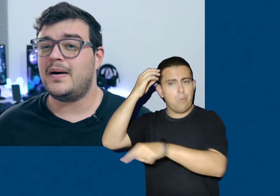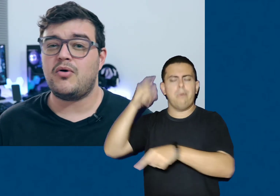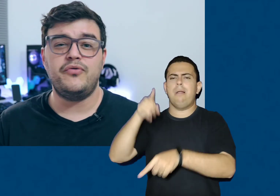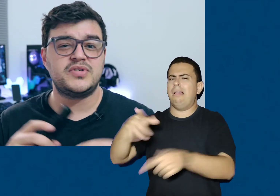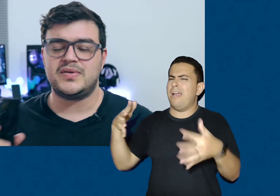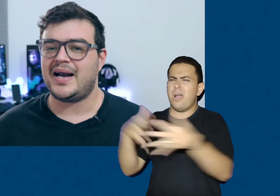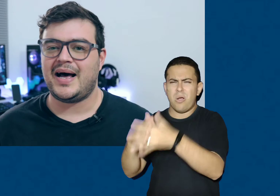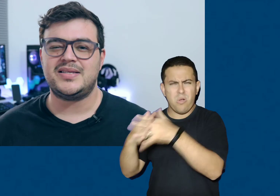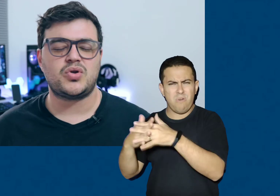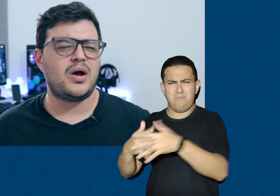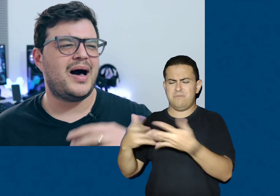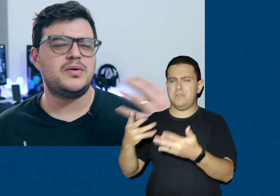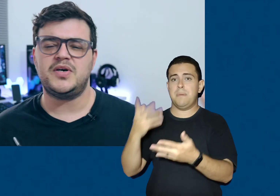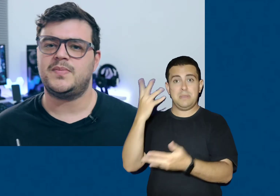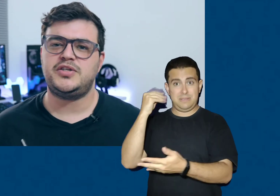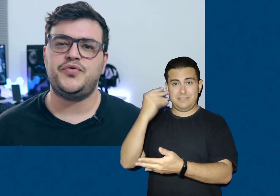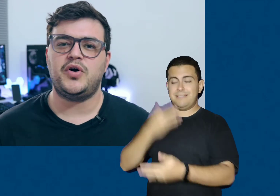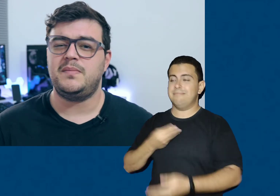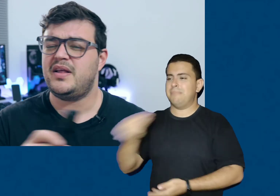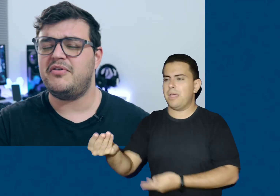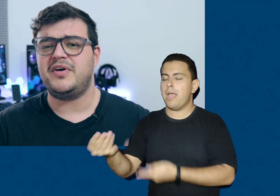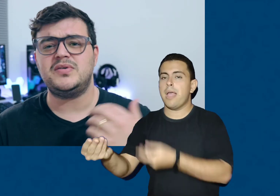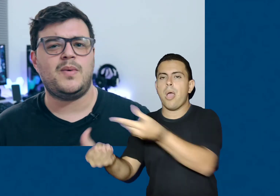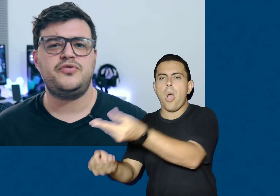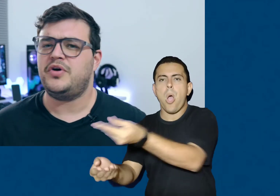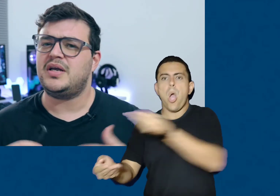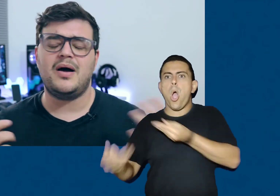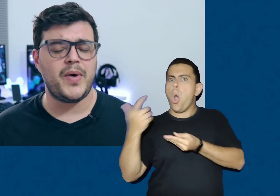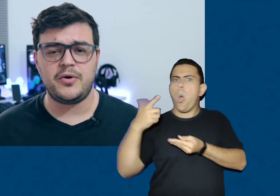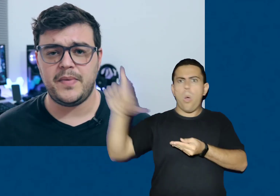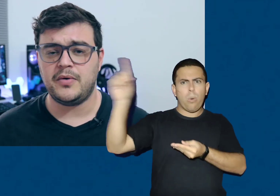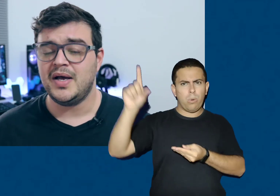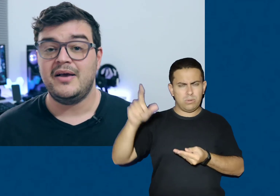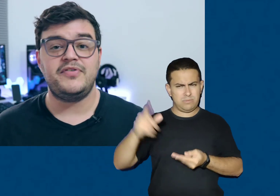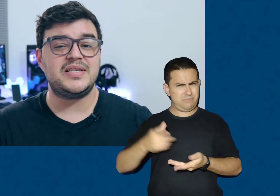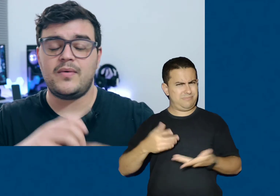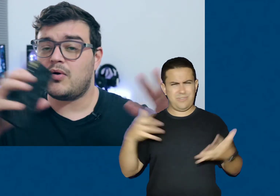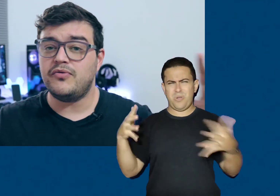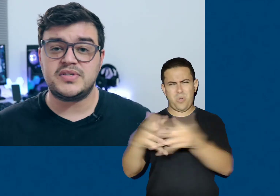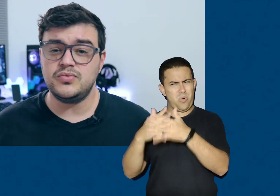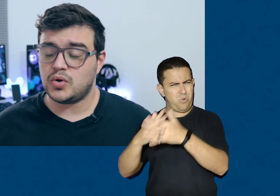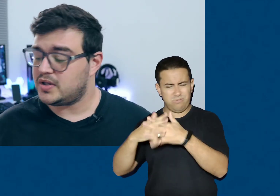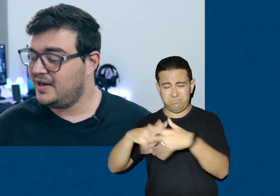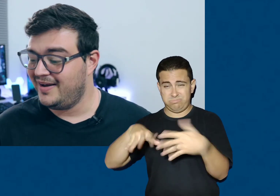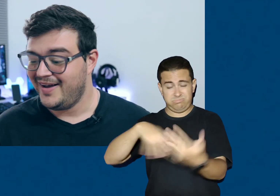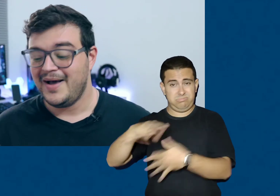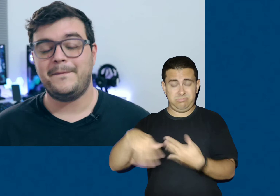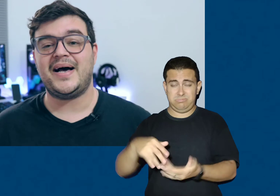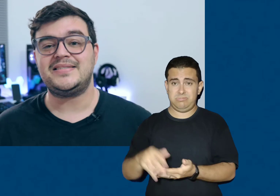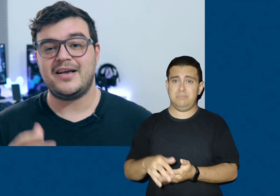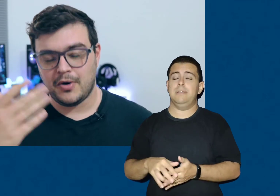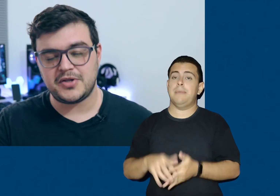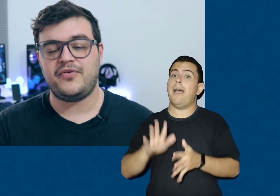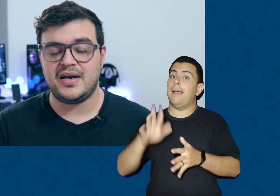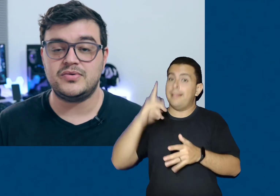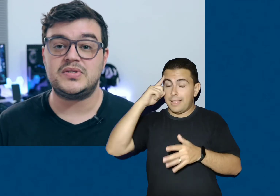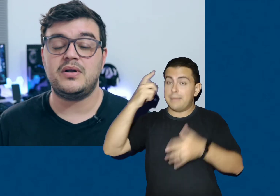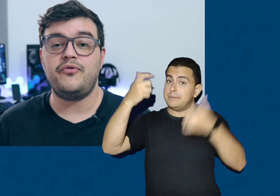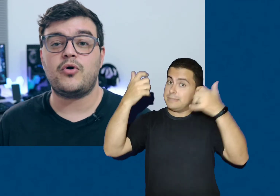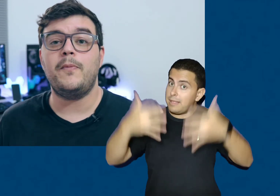uma confusão danada, trocaram o meu smartphone, me devolveram o smartphone que não era o meu, fizeram uma confusão toda, mas, como eu estou falando, isso não foi